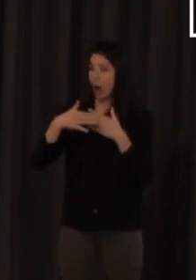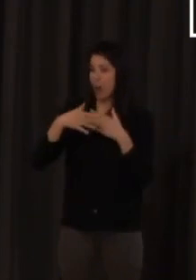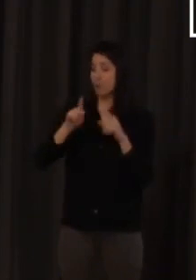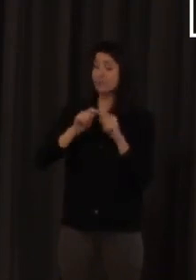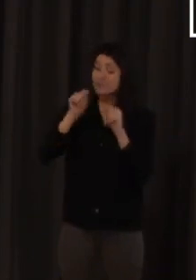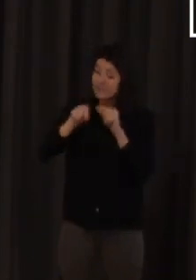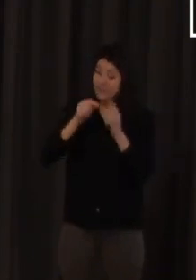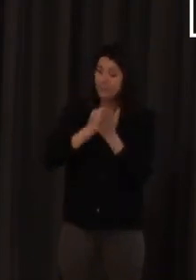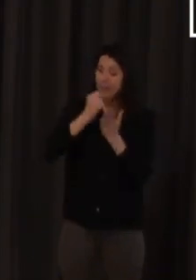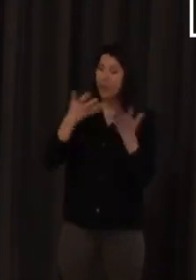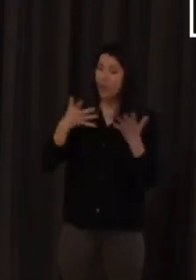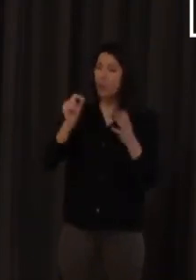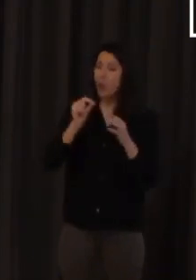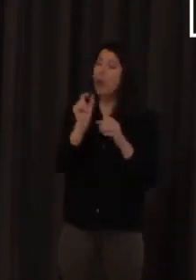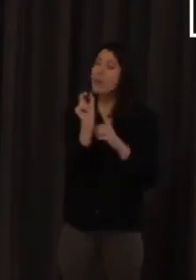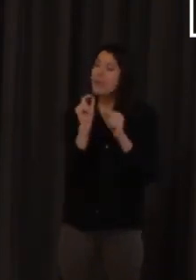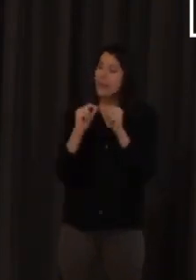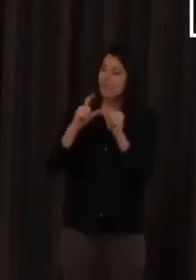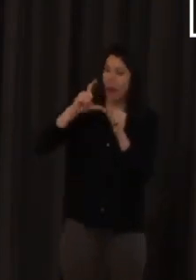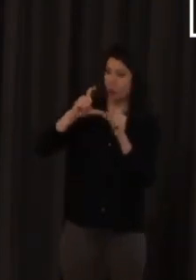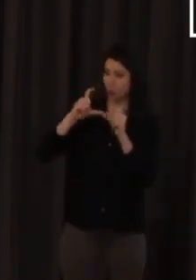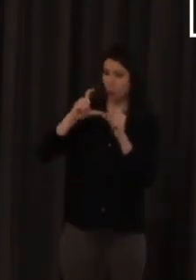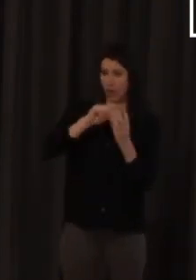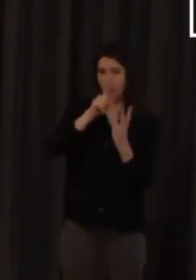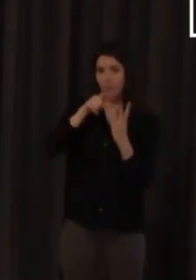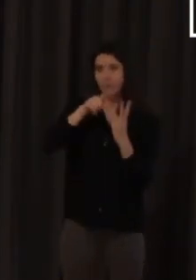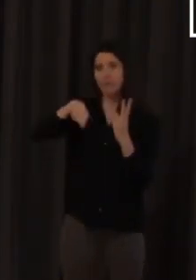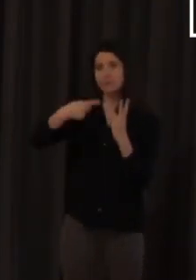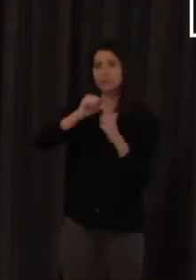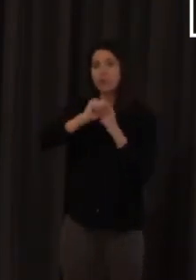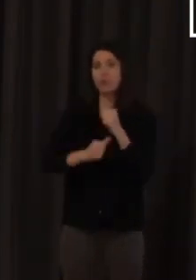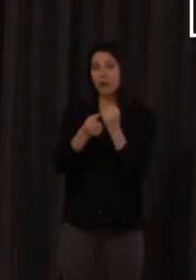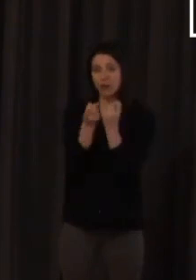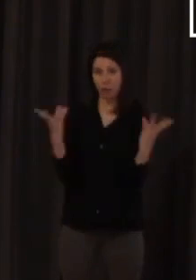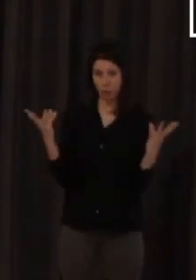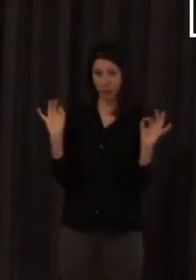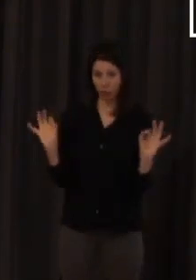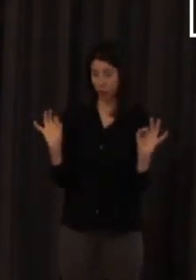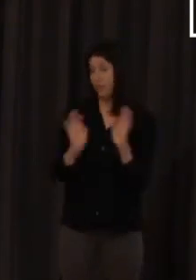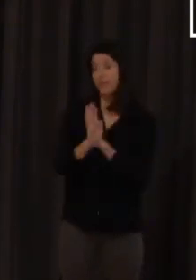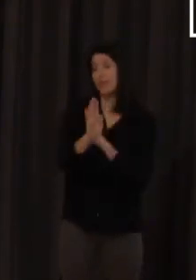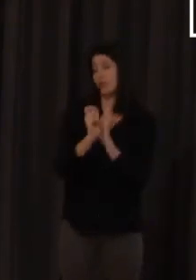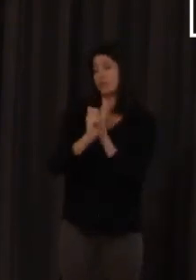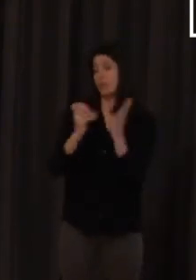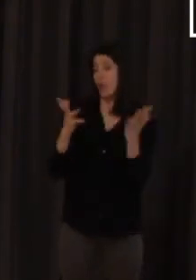directamente y las configuraciones numerales que lo que hacen es escribir el número directamente